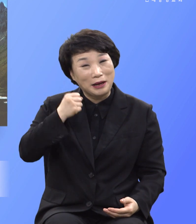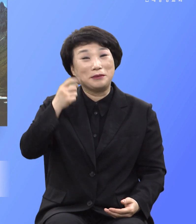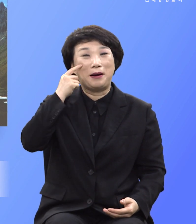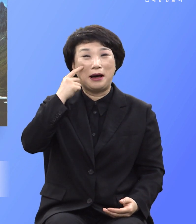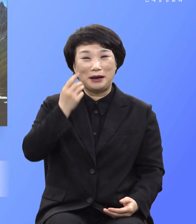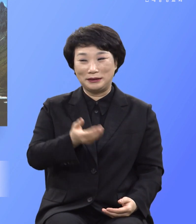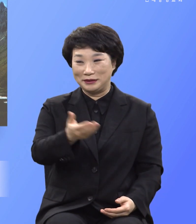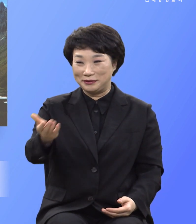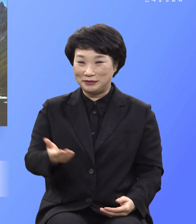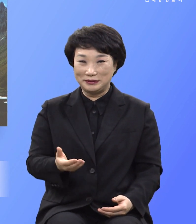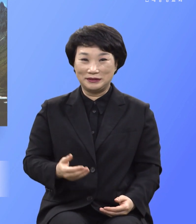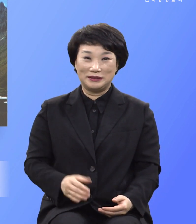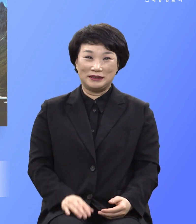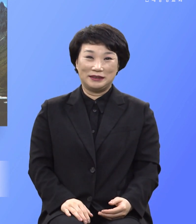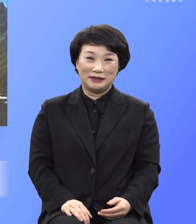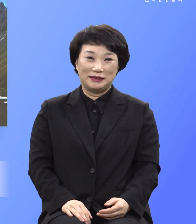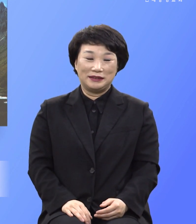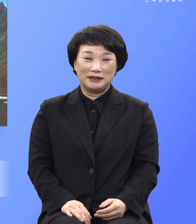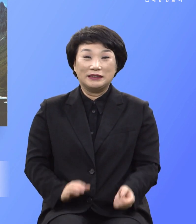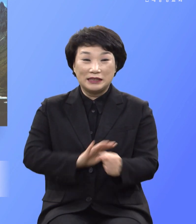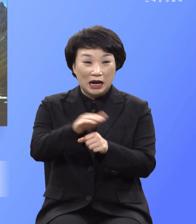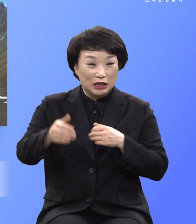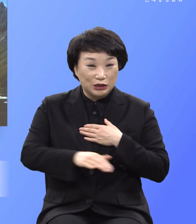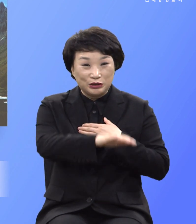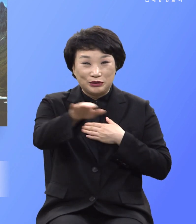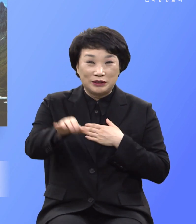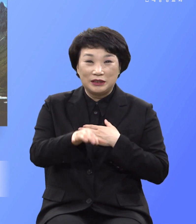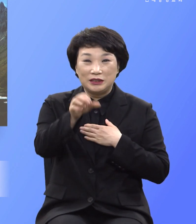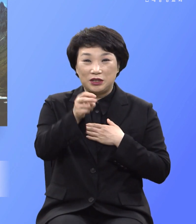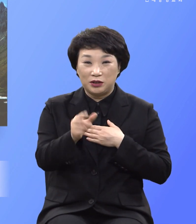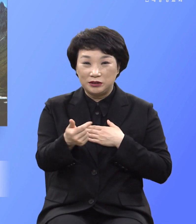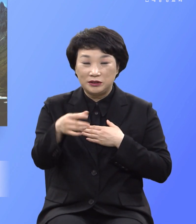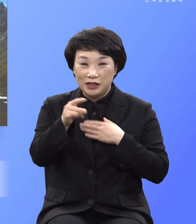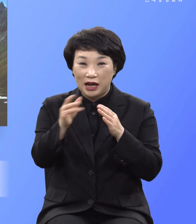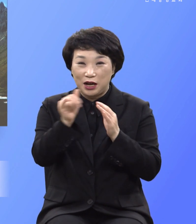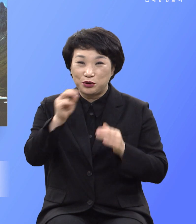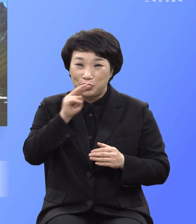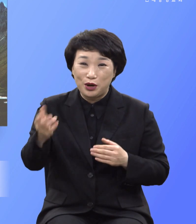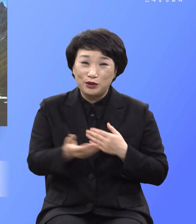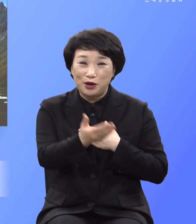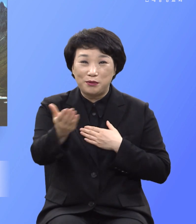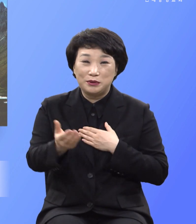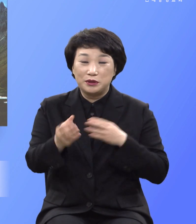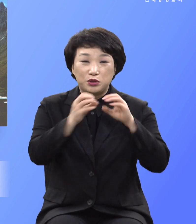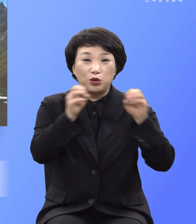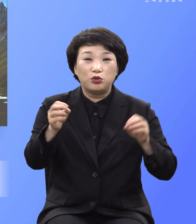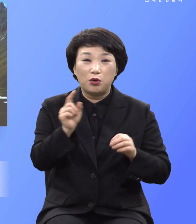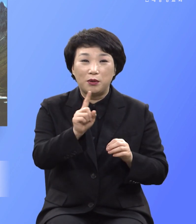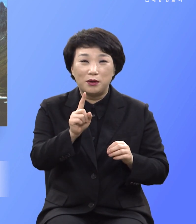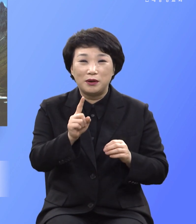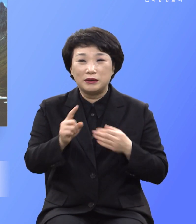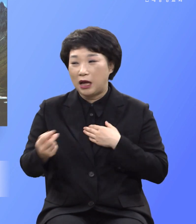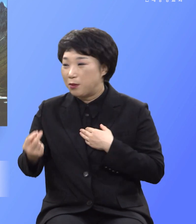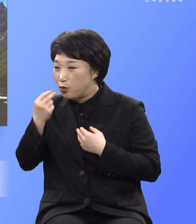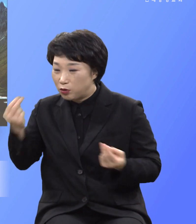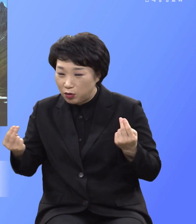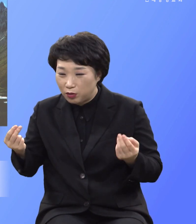그 말입니다 사랑하는 연세가족이요 전도는 내 목숨보다 큰 것이요 내